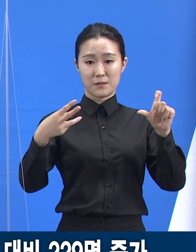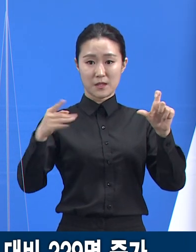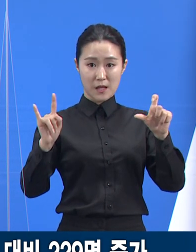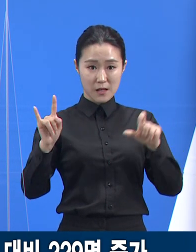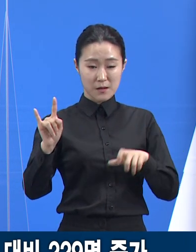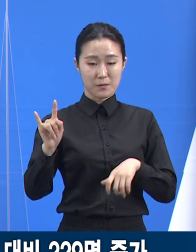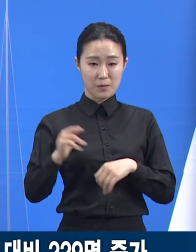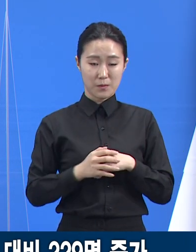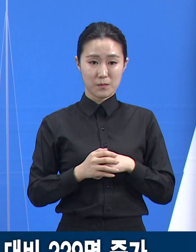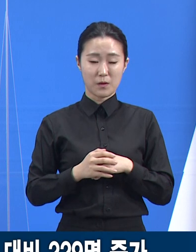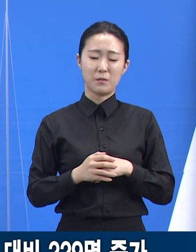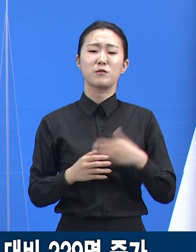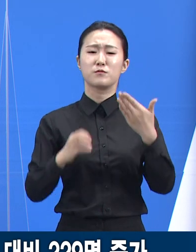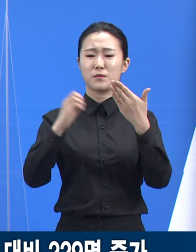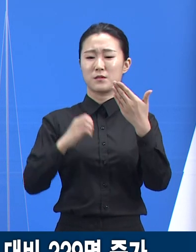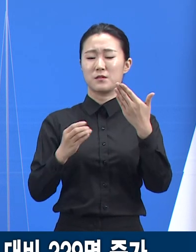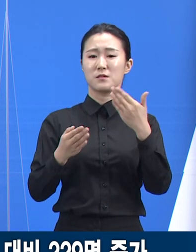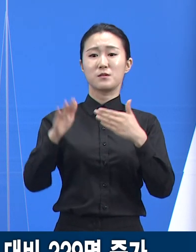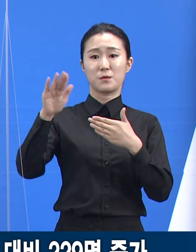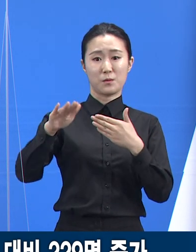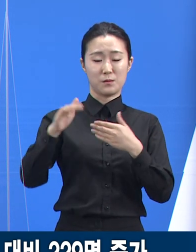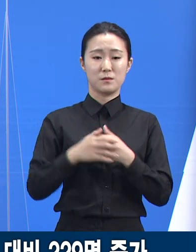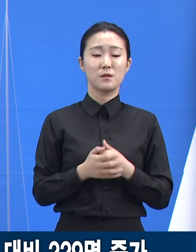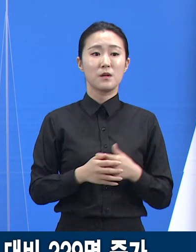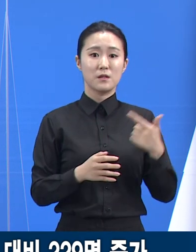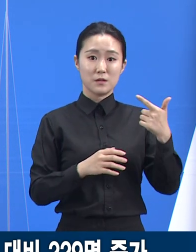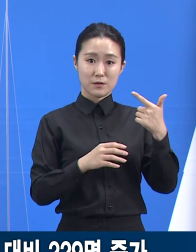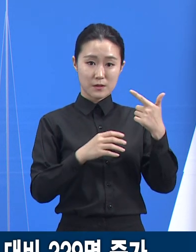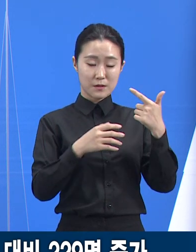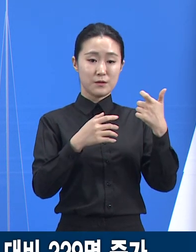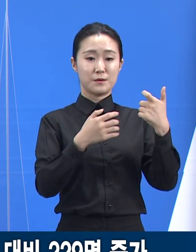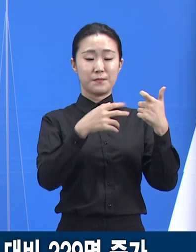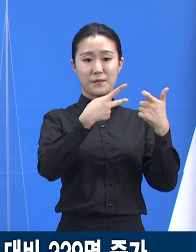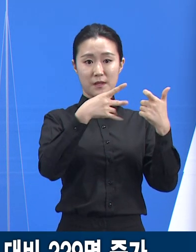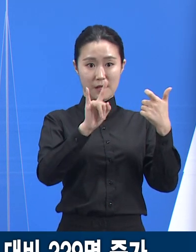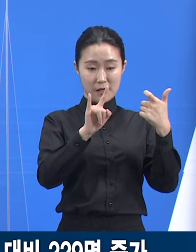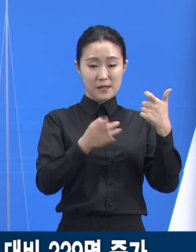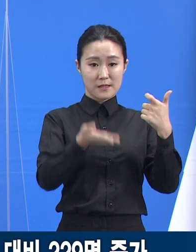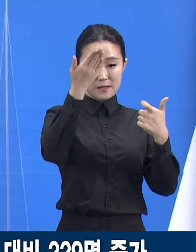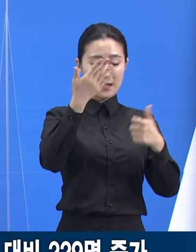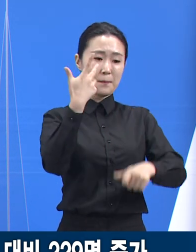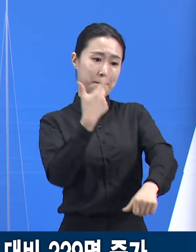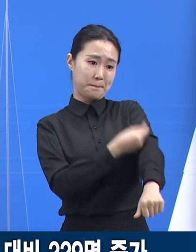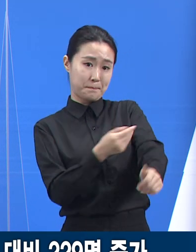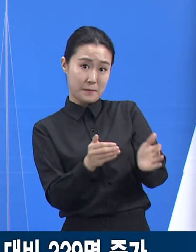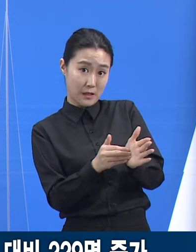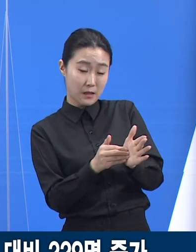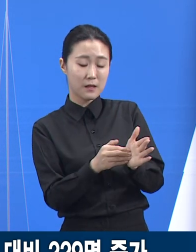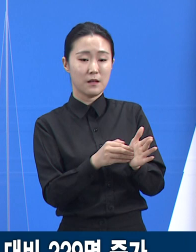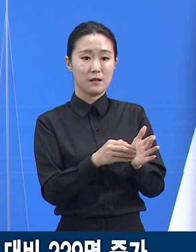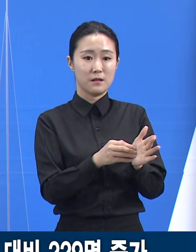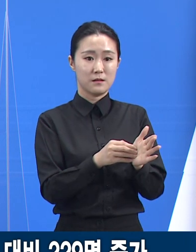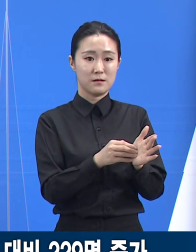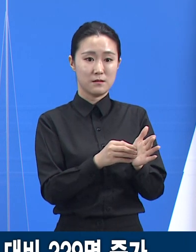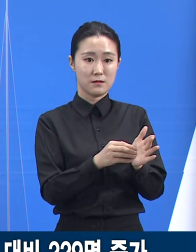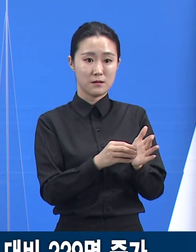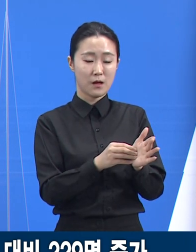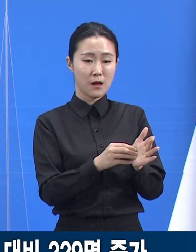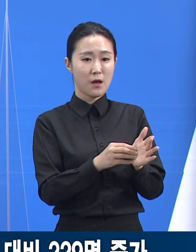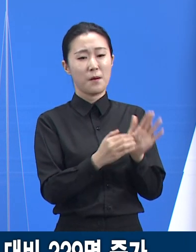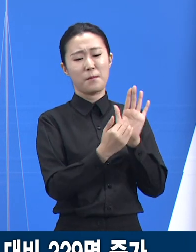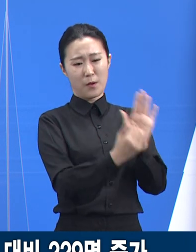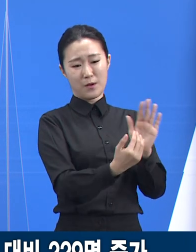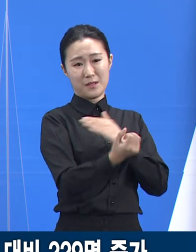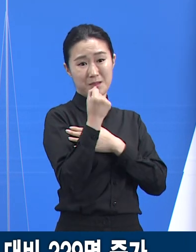이는 60세 이상 백신 우선 접종으로 인해서 고려층의 면역 확보 및 활동력이 높은 20대의 특징이 상호작용한